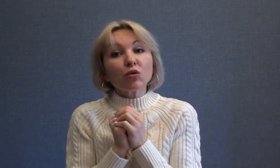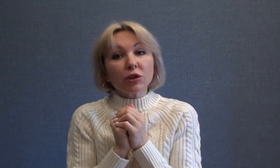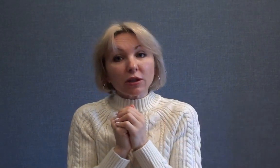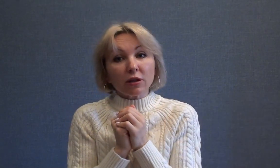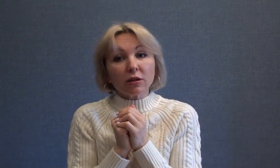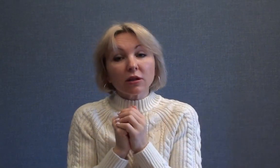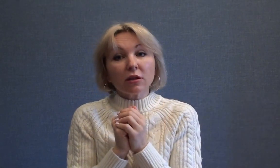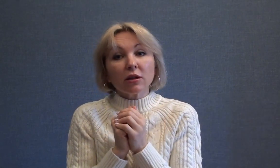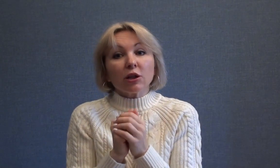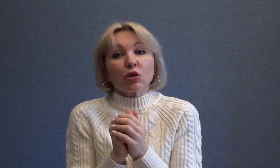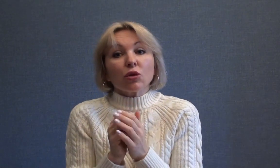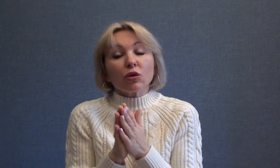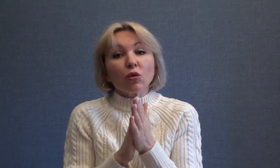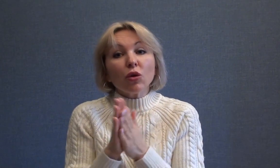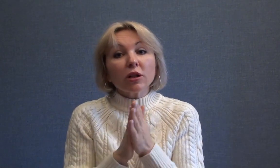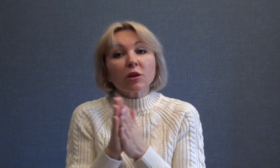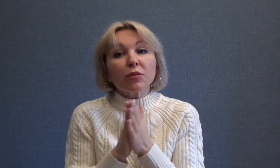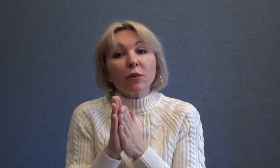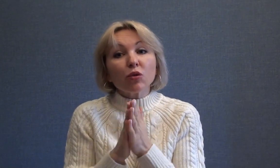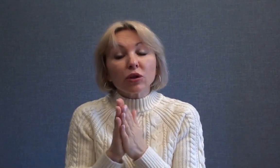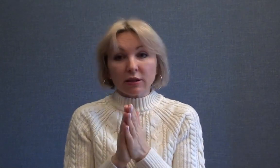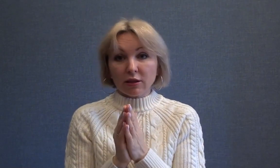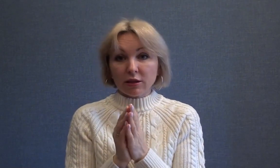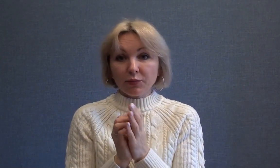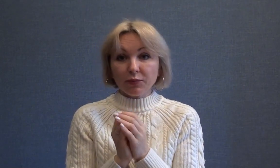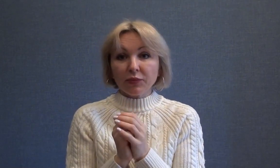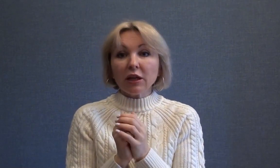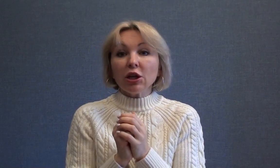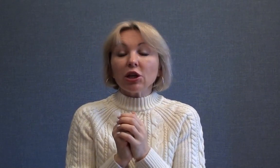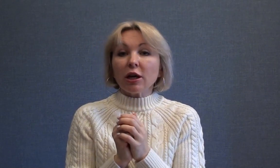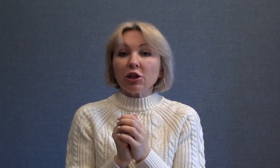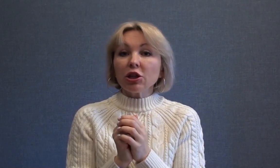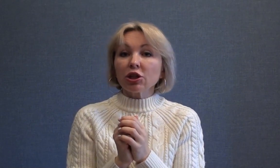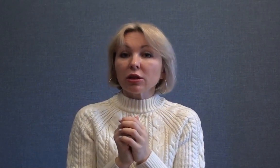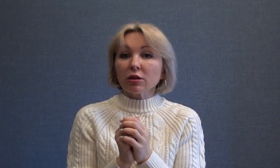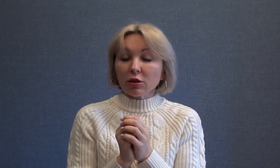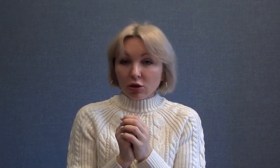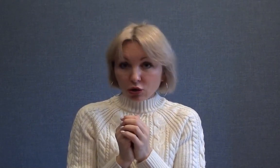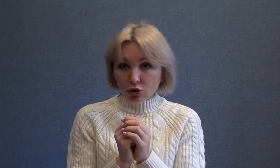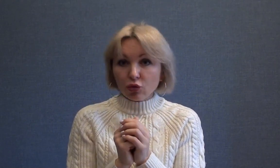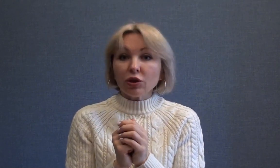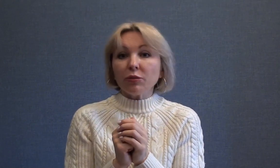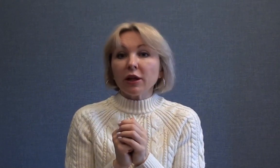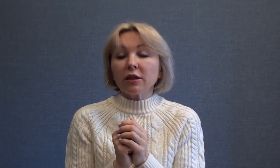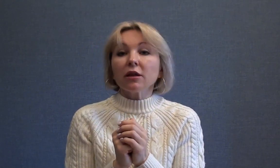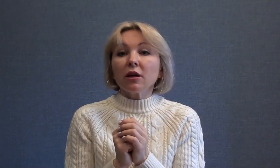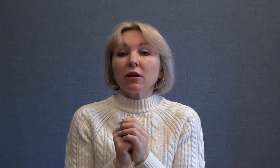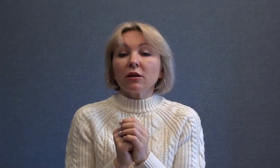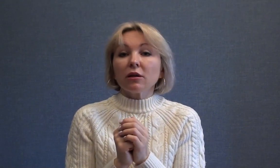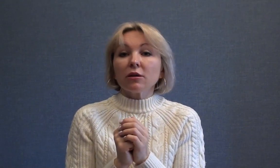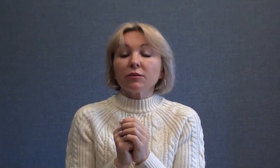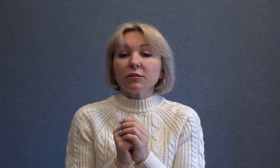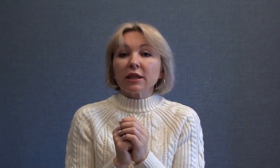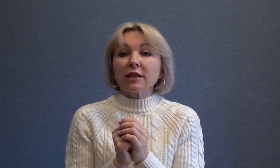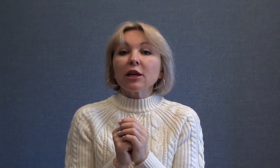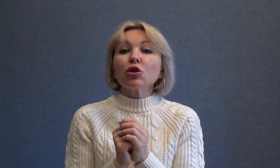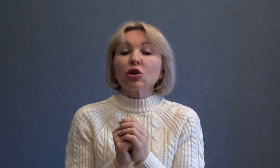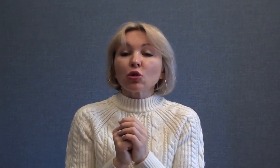музыке, это холод и промозглость. И, конечно, кто, ребята, создаёт эту